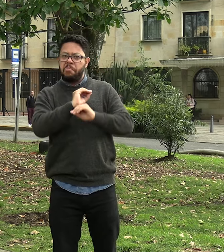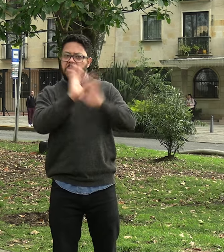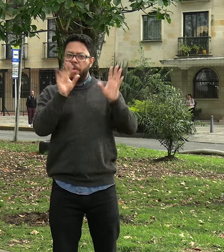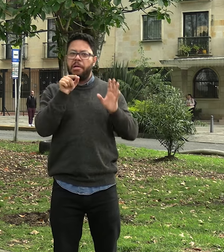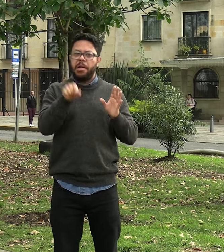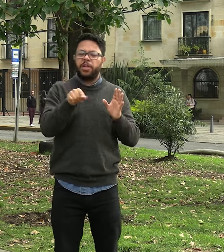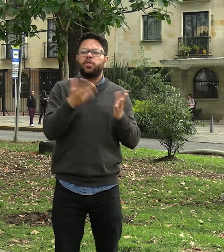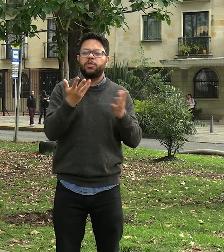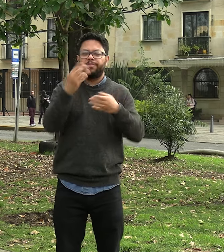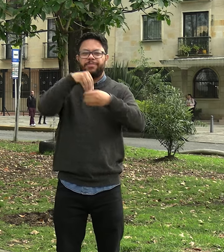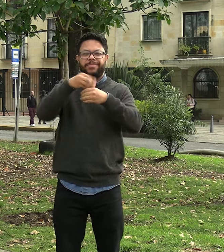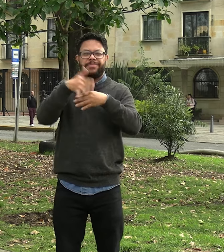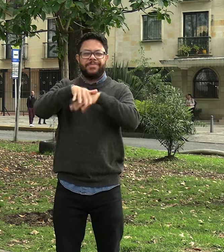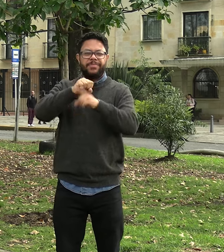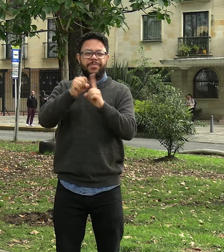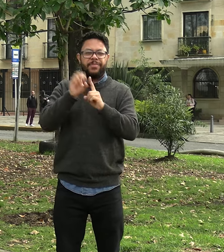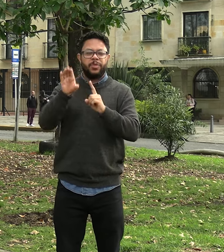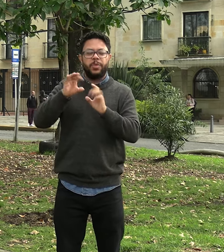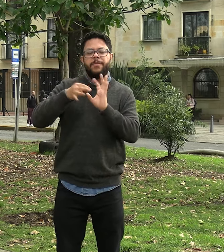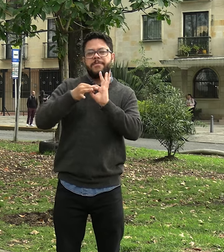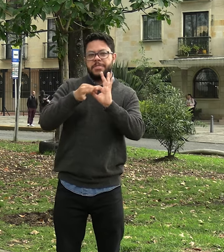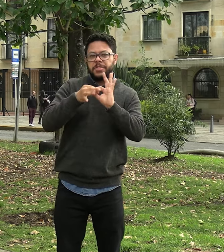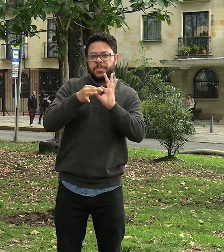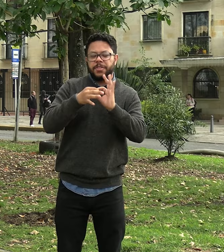sociales de FENASCOL en publicaciones diversas.